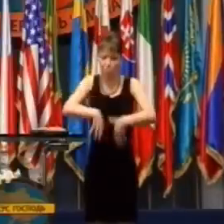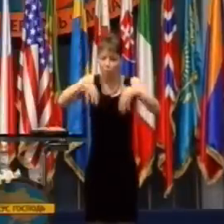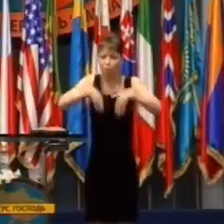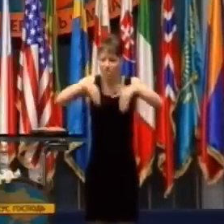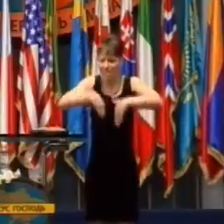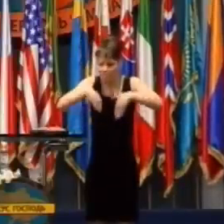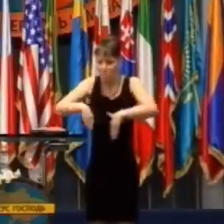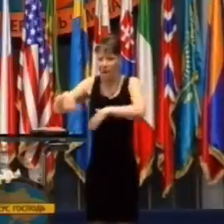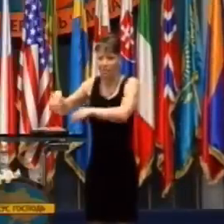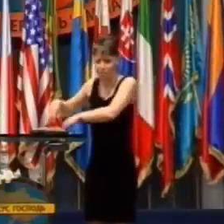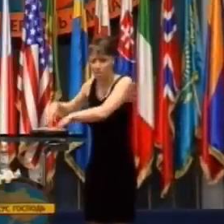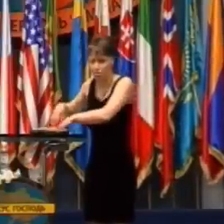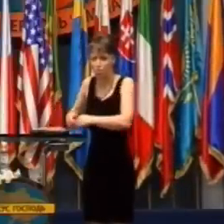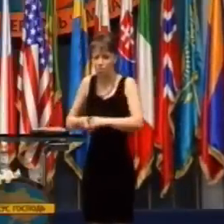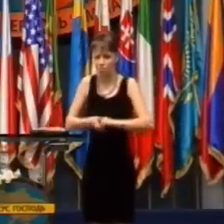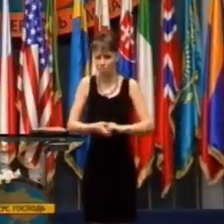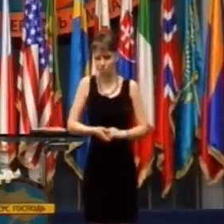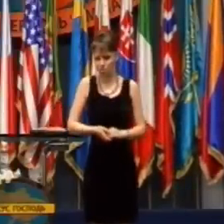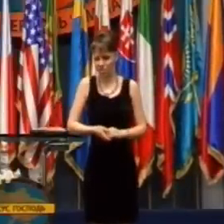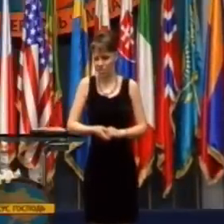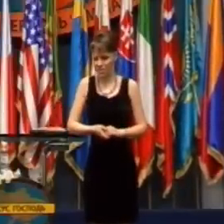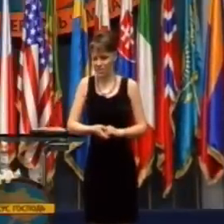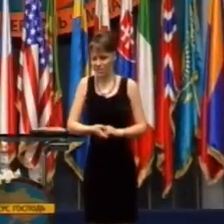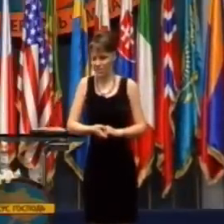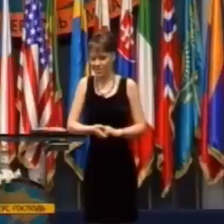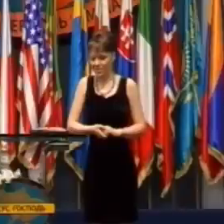Naplnil som sa Božím slovom.